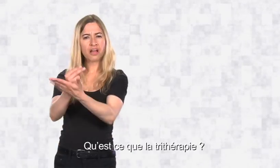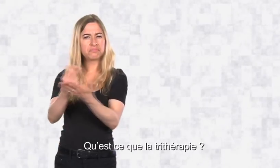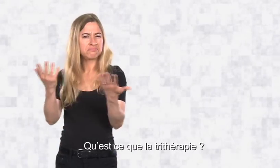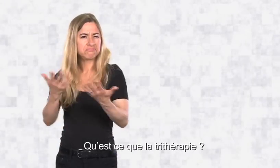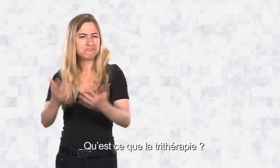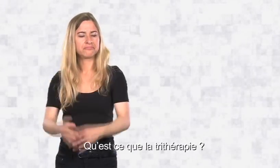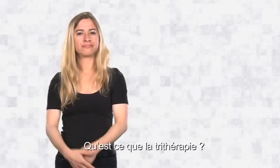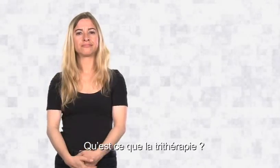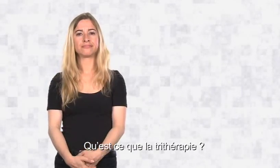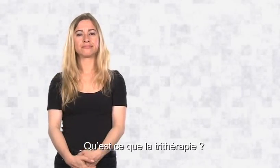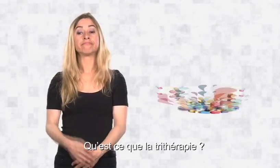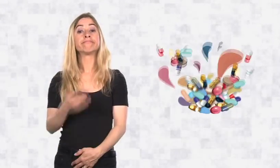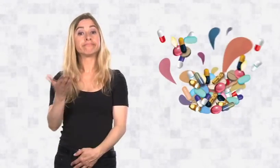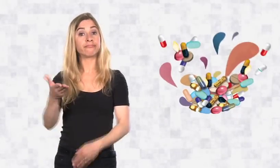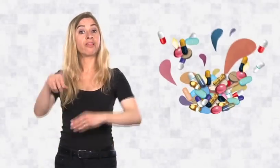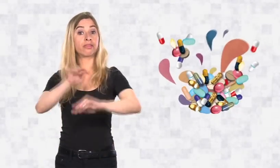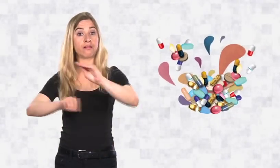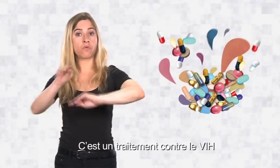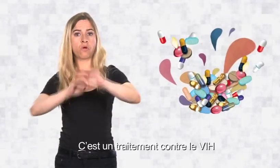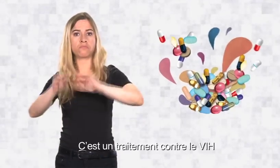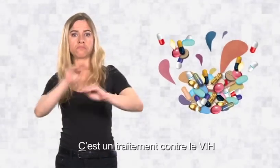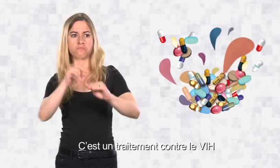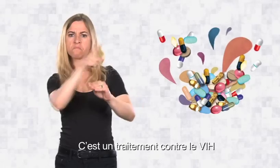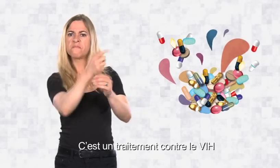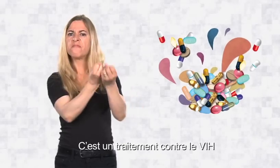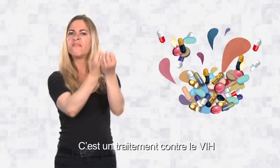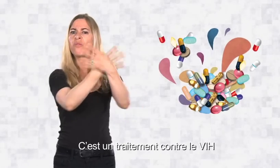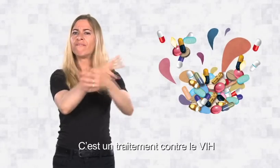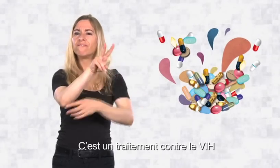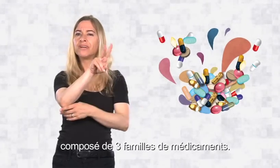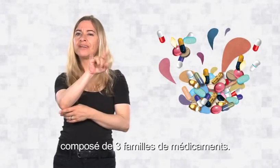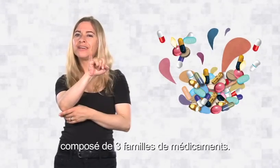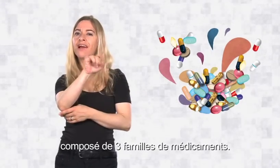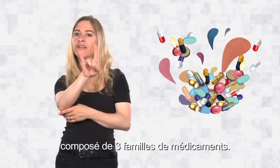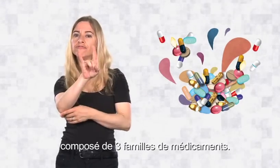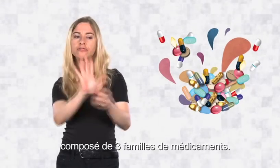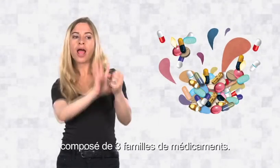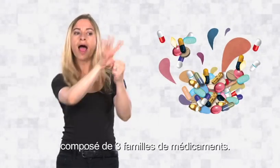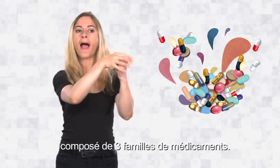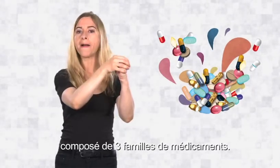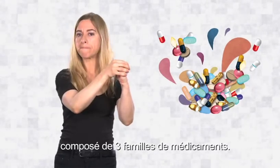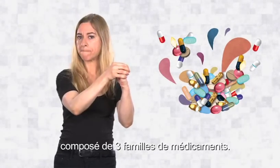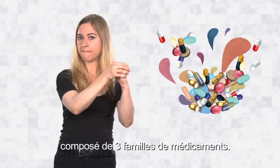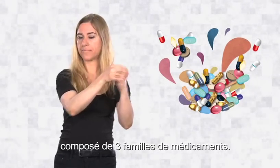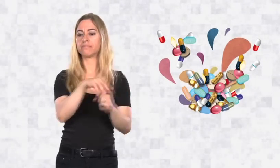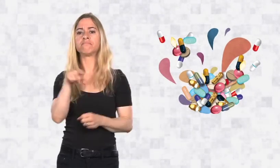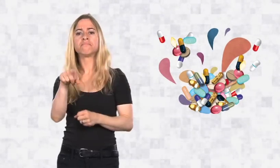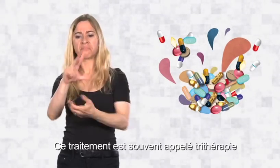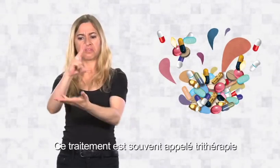Qu'est-ce que la trithérapie ? C'est un traitement contre le VIH composé de trois familles de médicaments. Ce